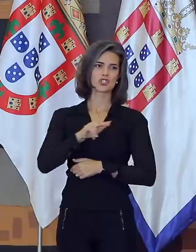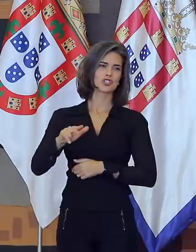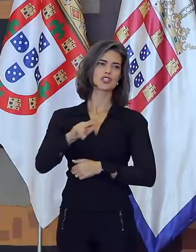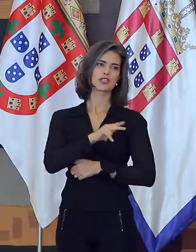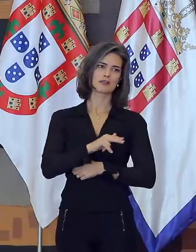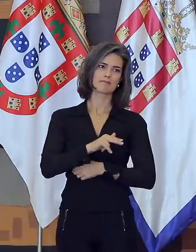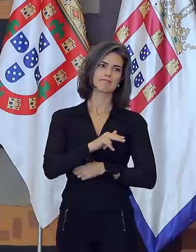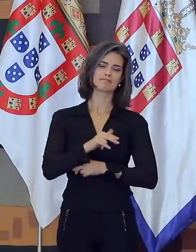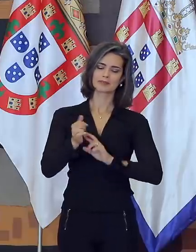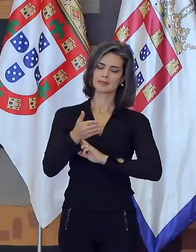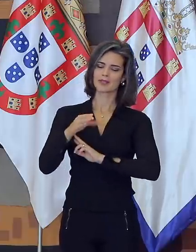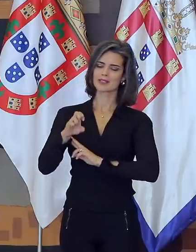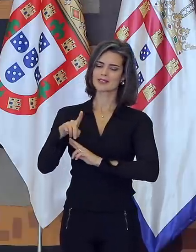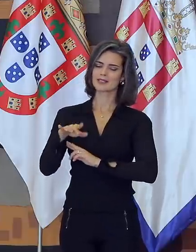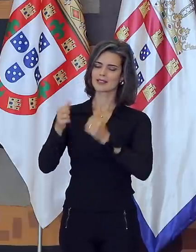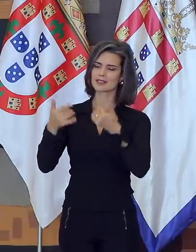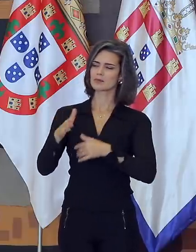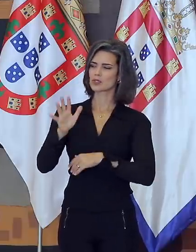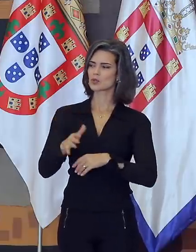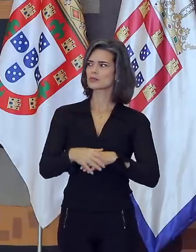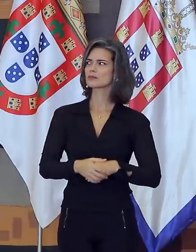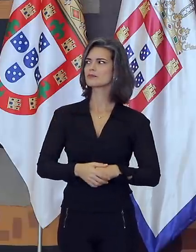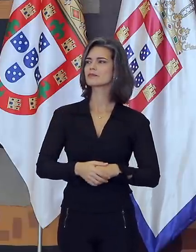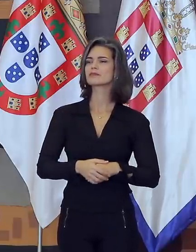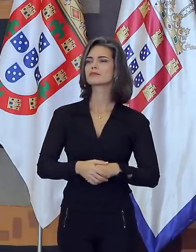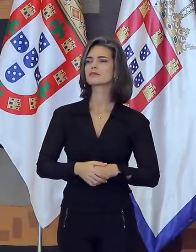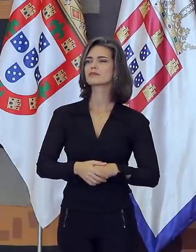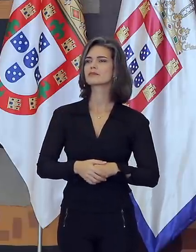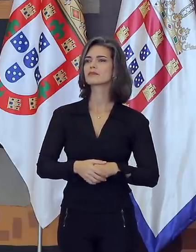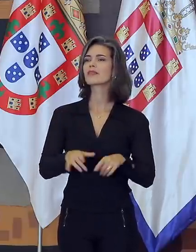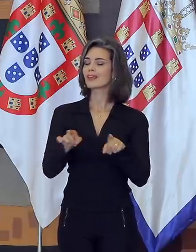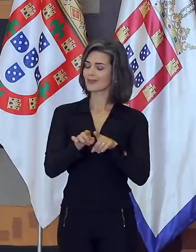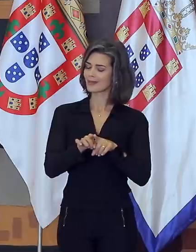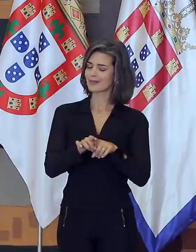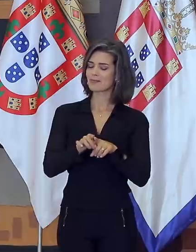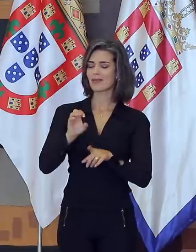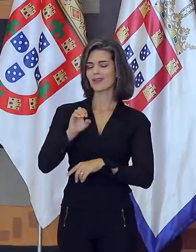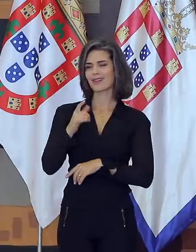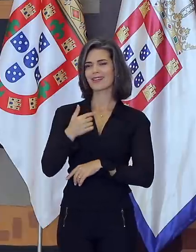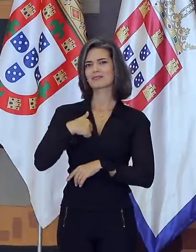bem nas suas palavras. É inevitável, por fim, que eu me lembre também